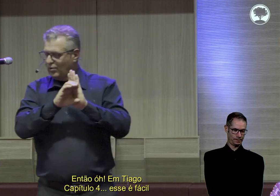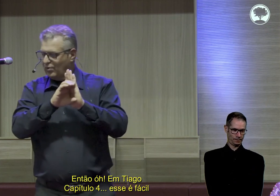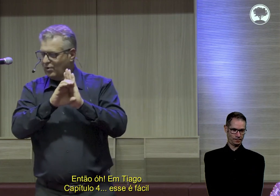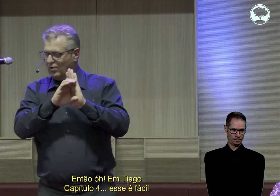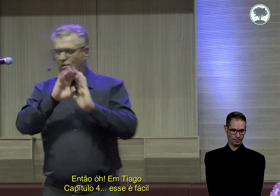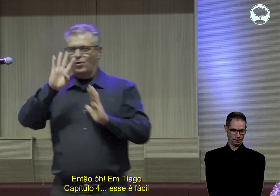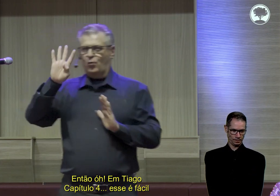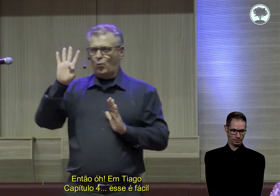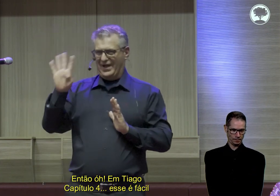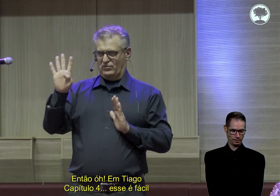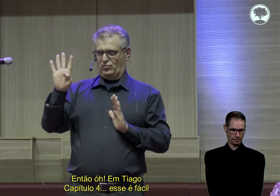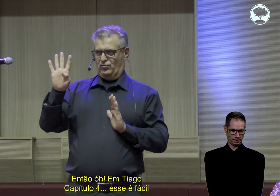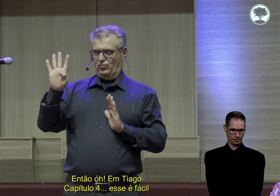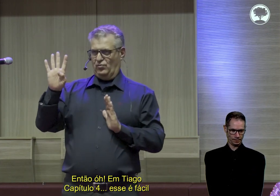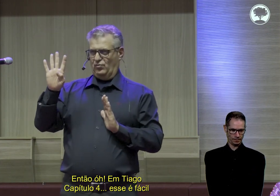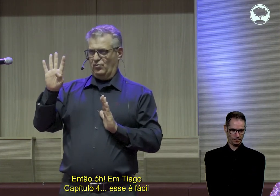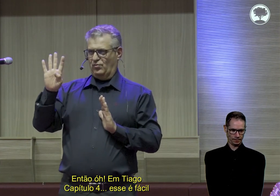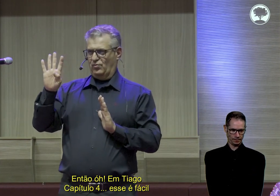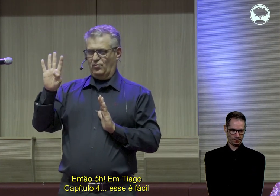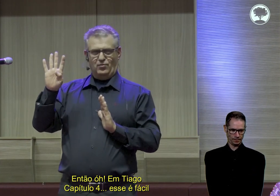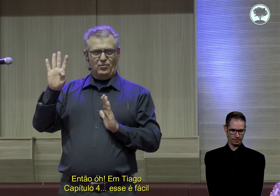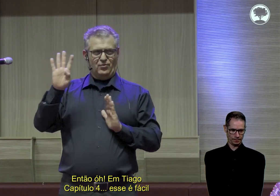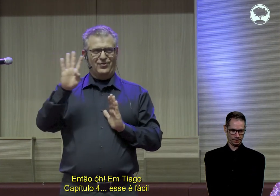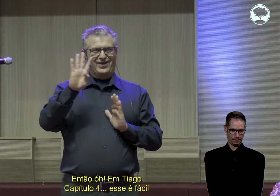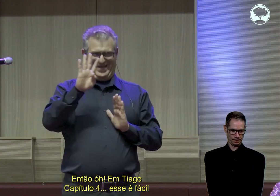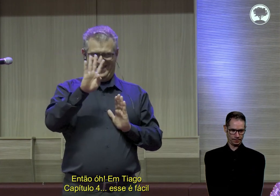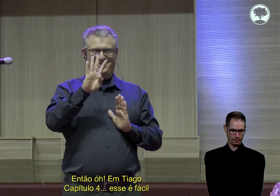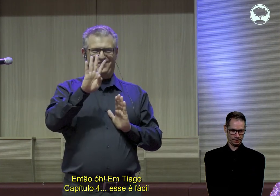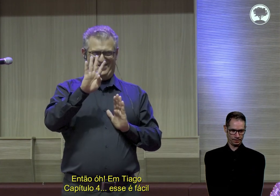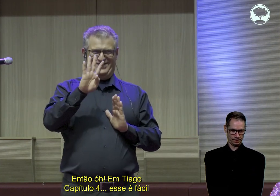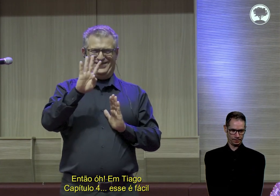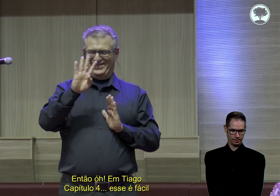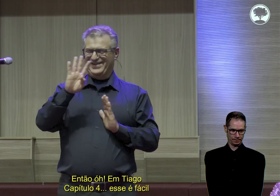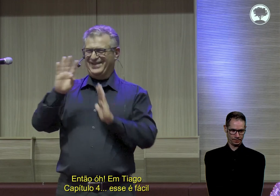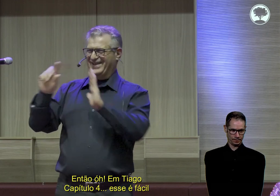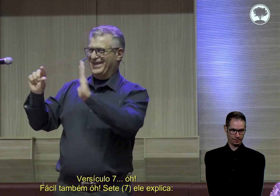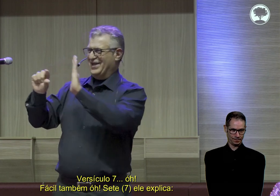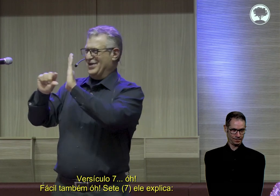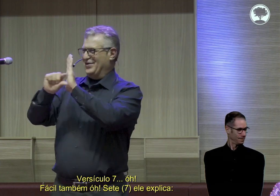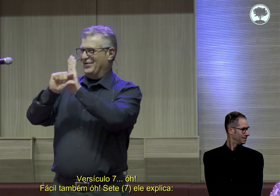4. Esse é fácil.